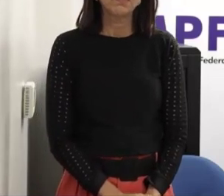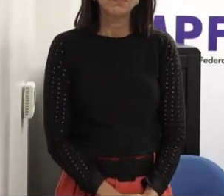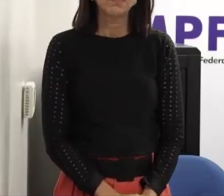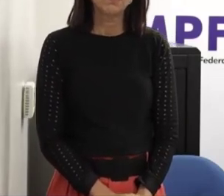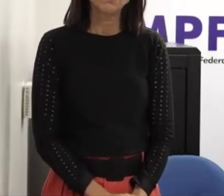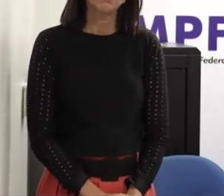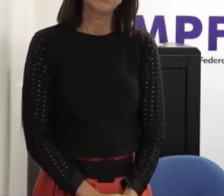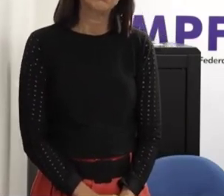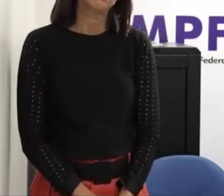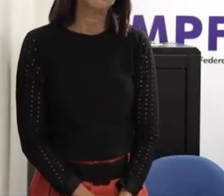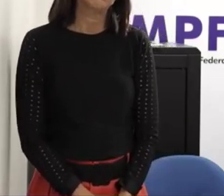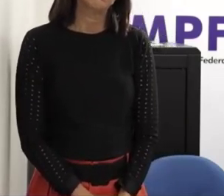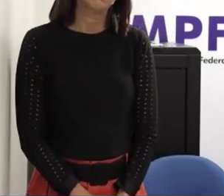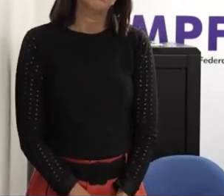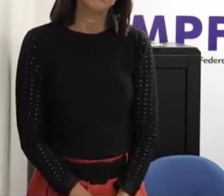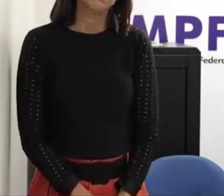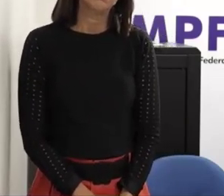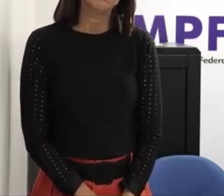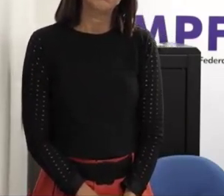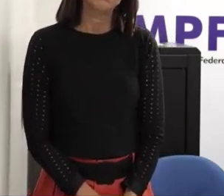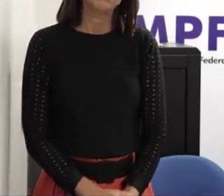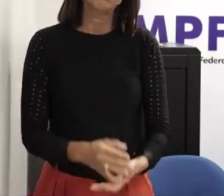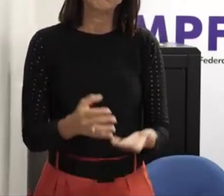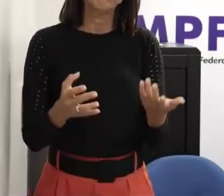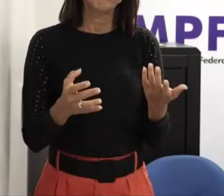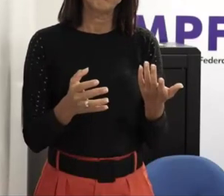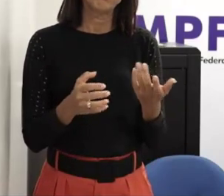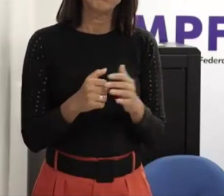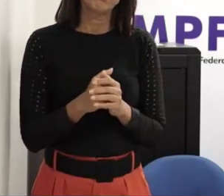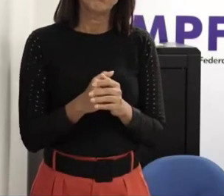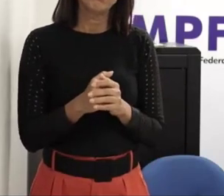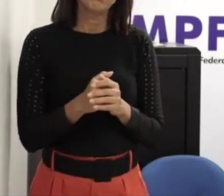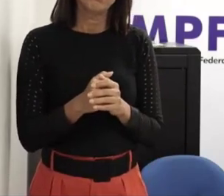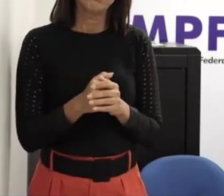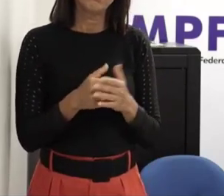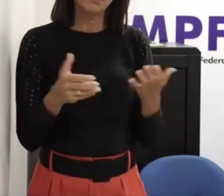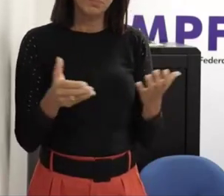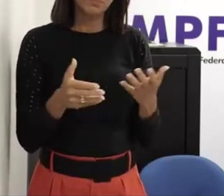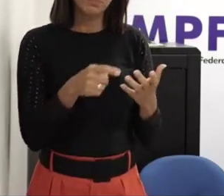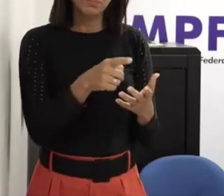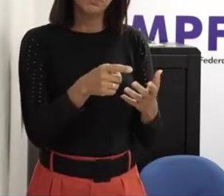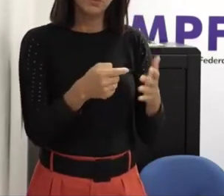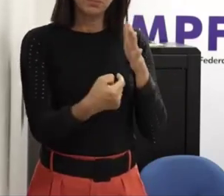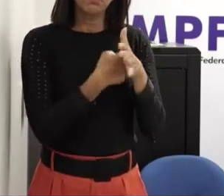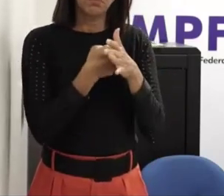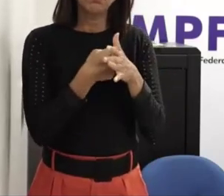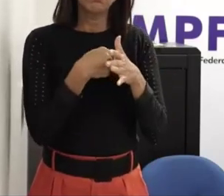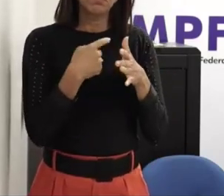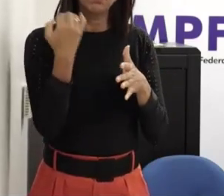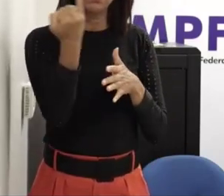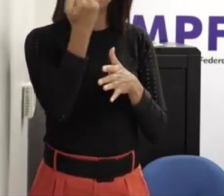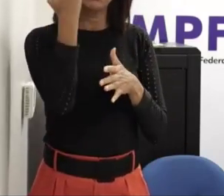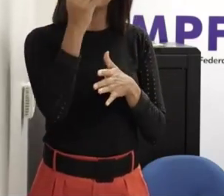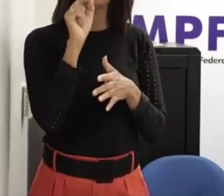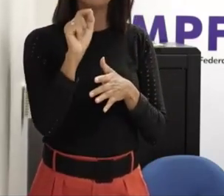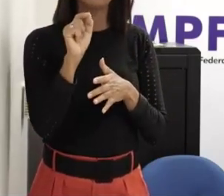né e já que a está falando de protocolo que é importante né quando uma pessoa é